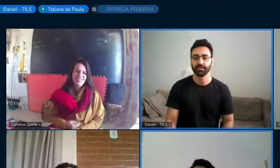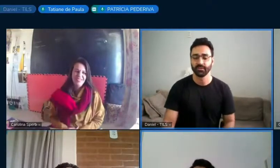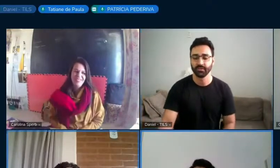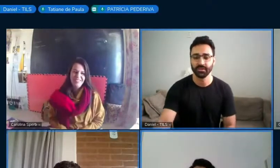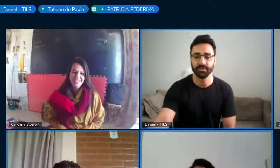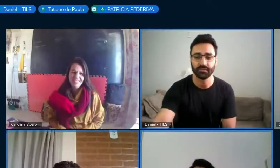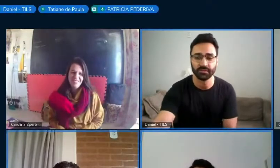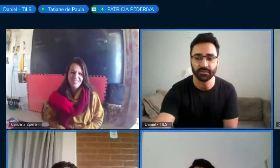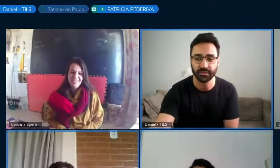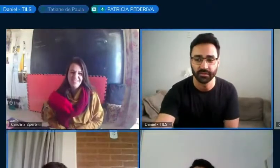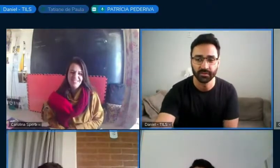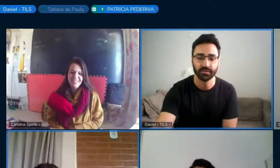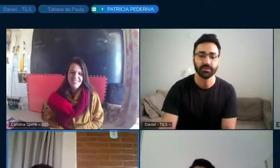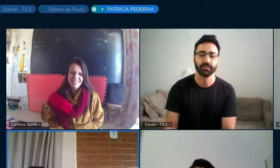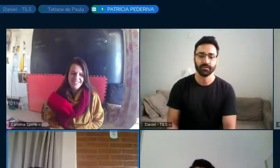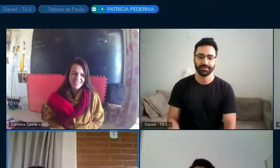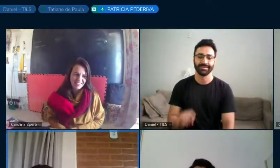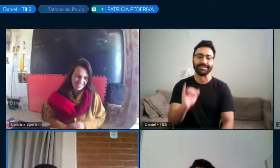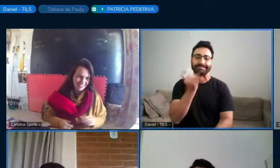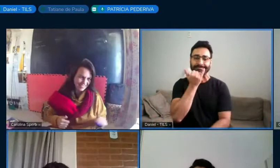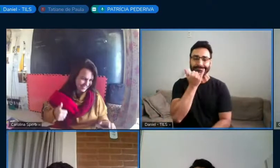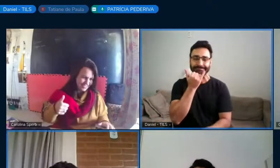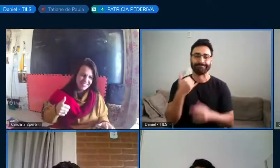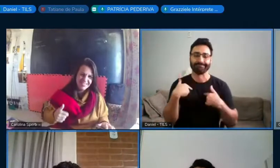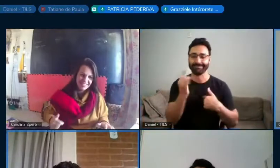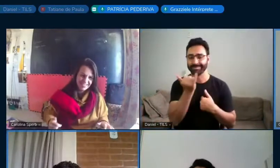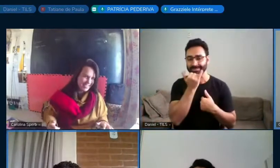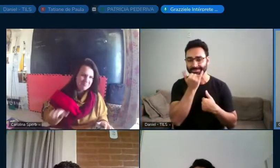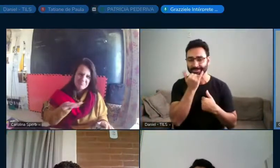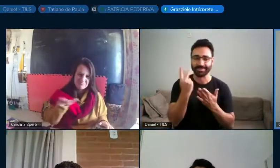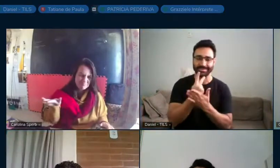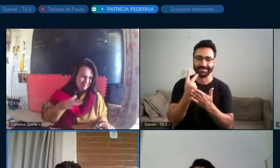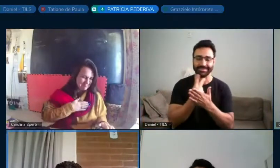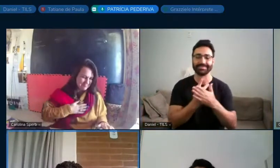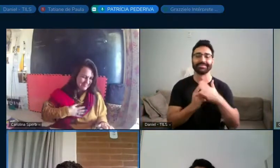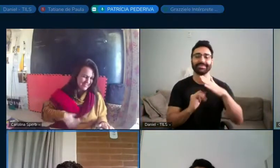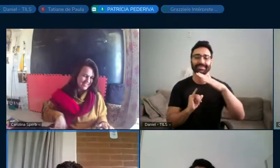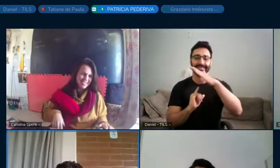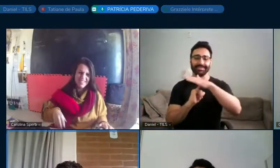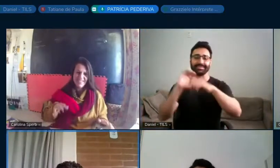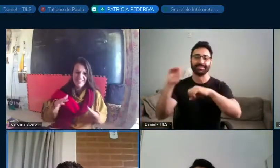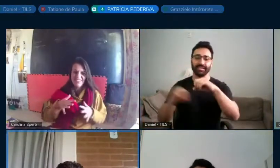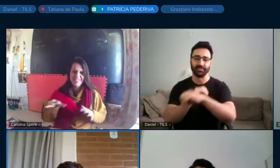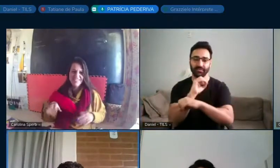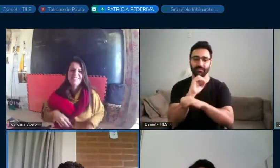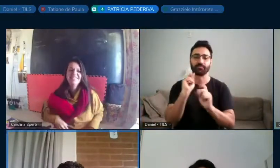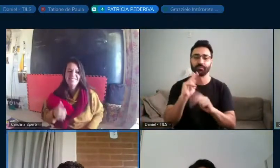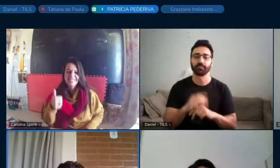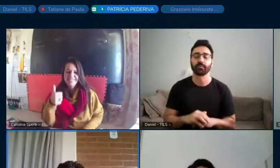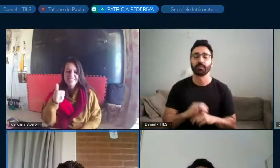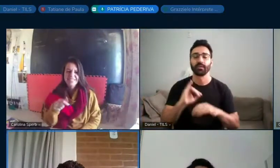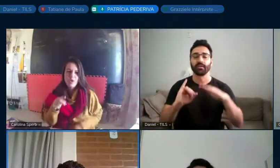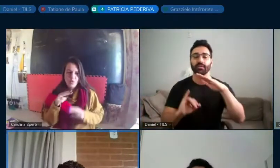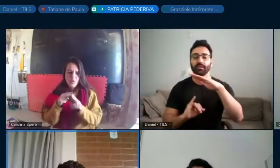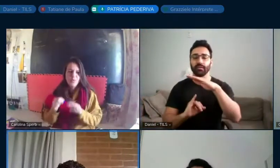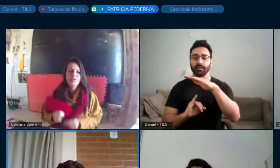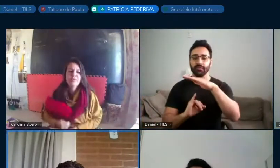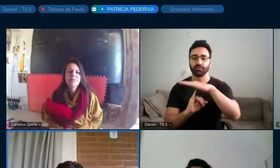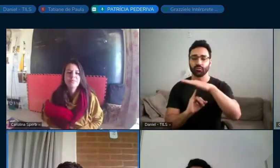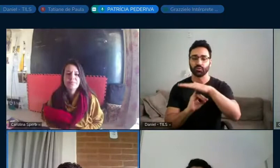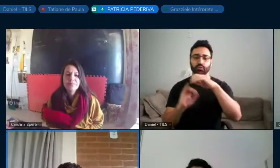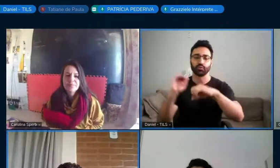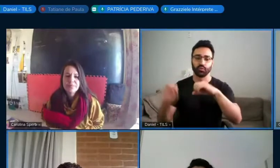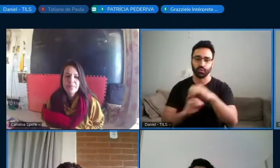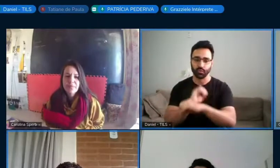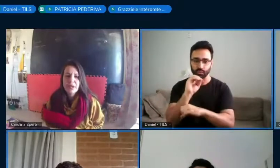Grande do Sul. Instituto Federal. Perdão. Perdão. Perdão. Instituto Federal do Rio Grande do Sul.